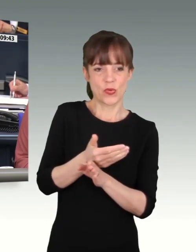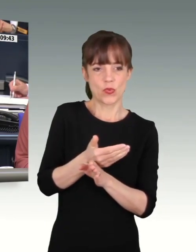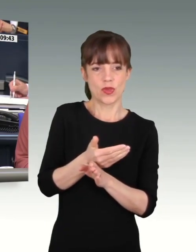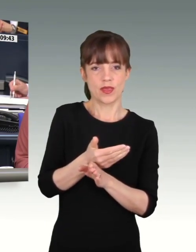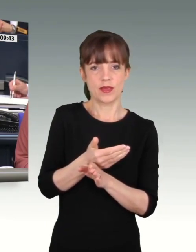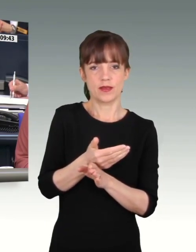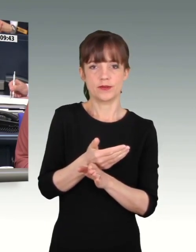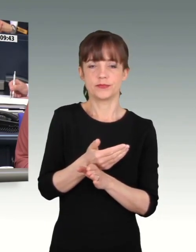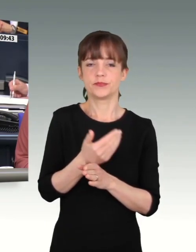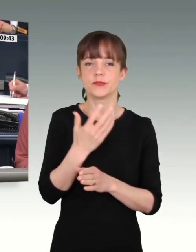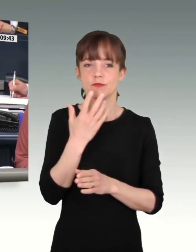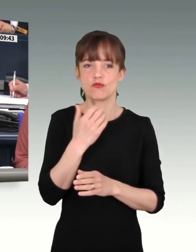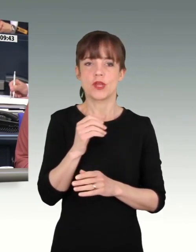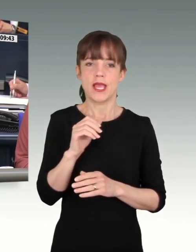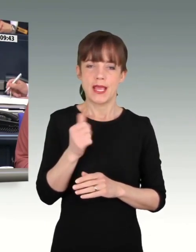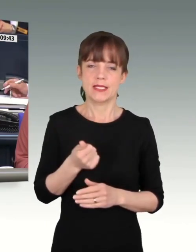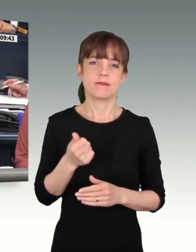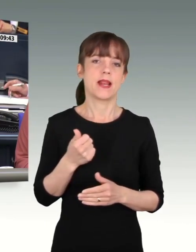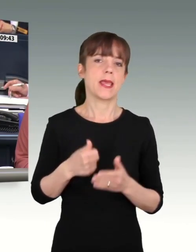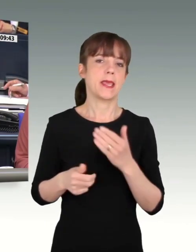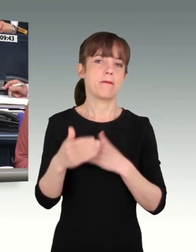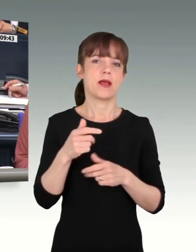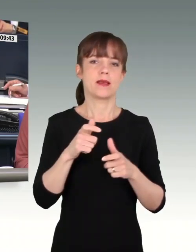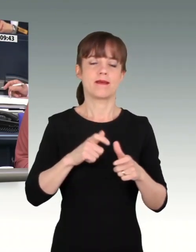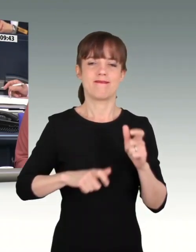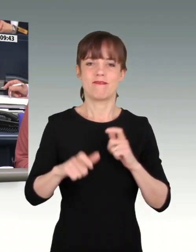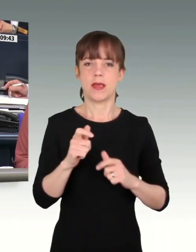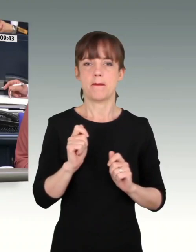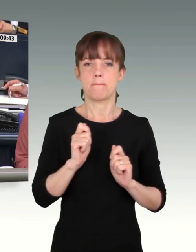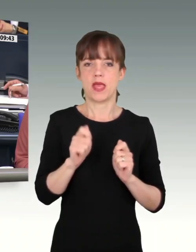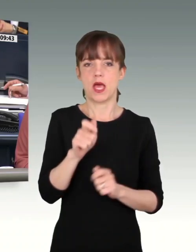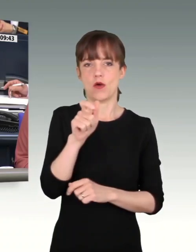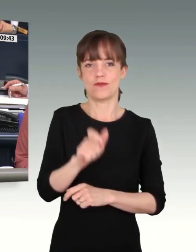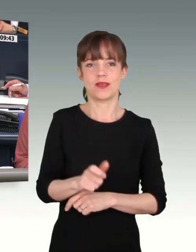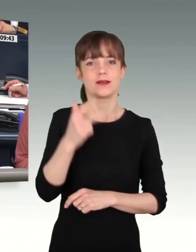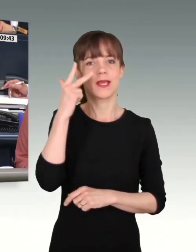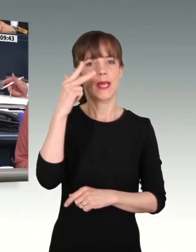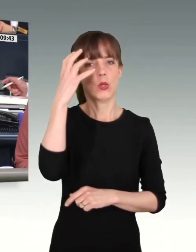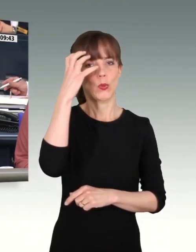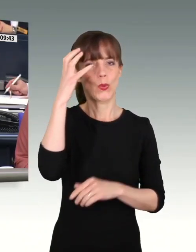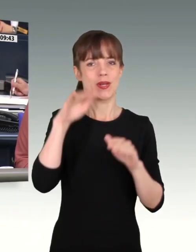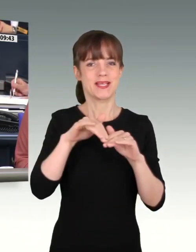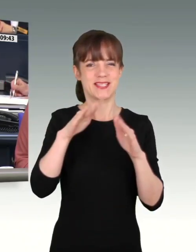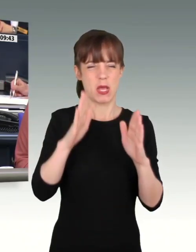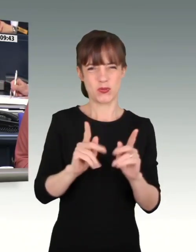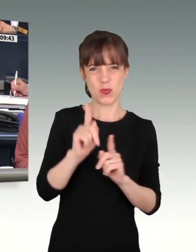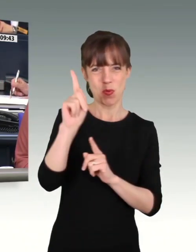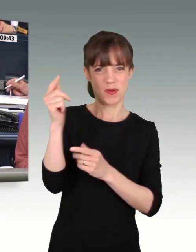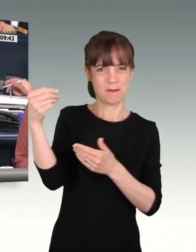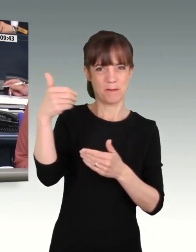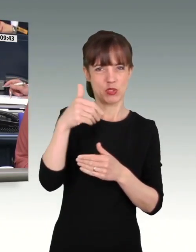einmal den ehemaligen Wehrbeauftragten, Herrn Königshaus-Obenen, auf der Besuchertribüne begrüßen. Vielen Dank,